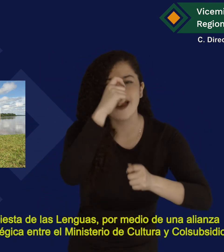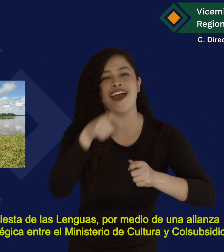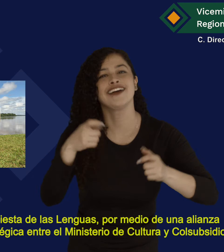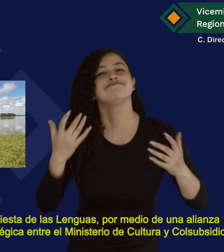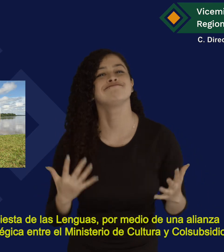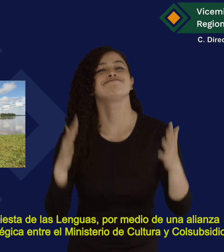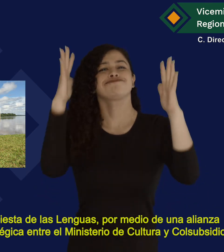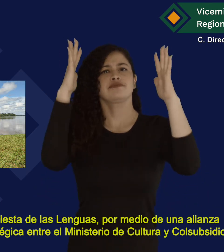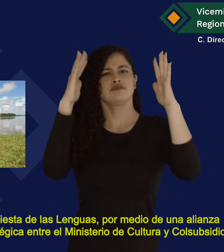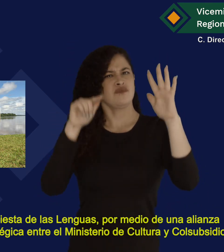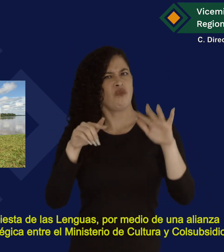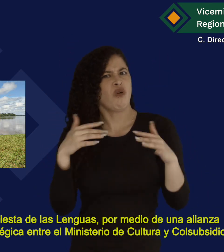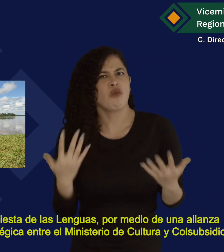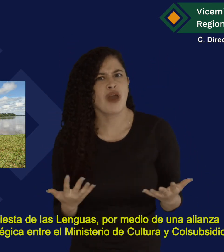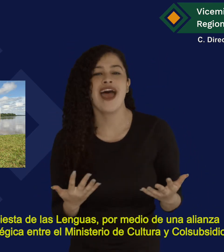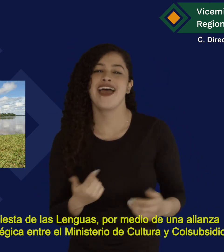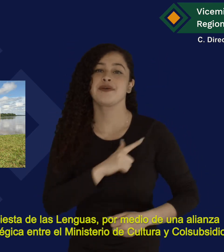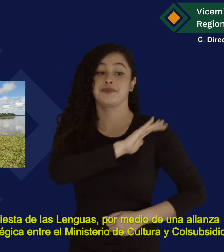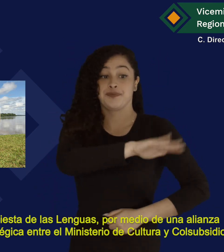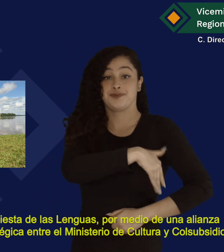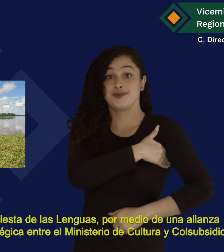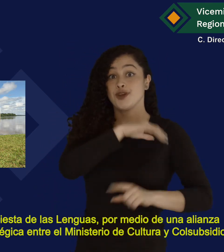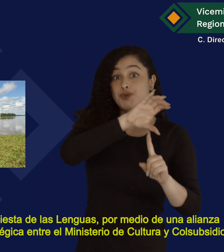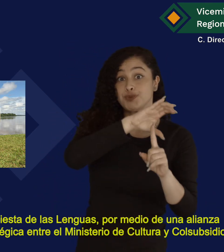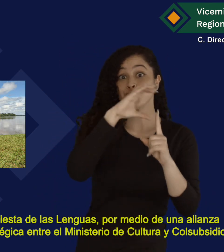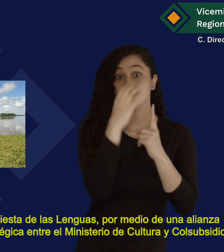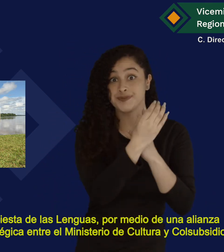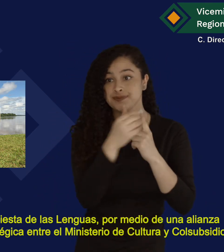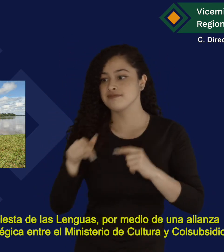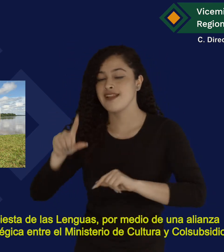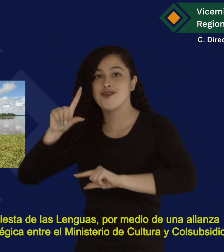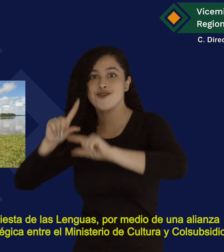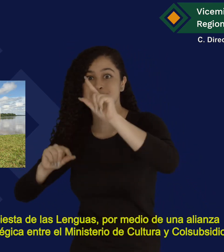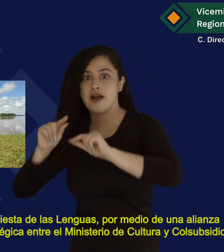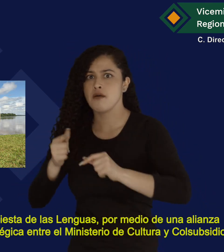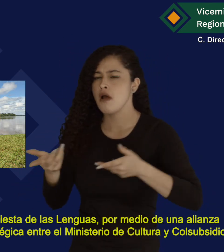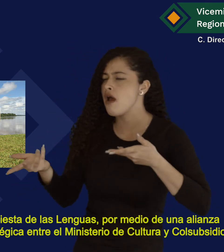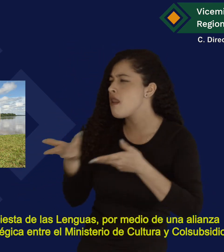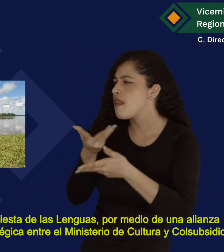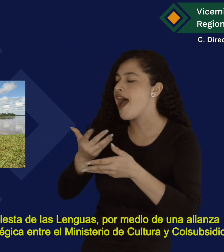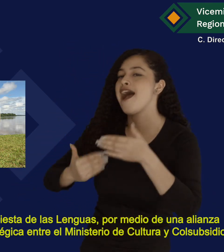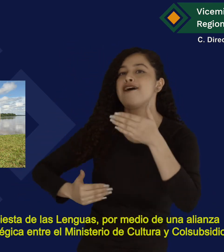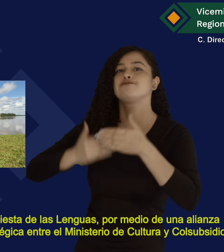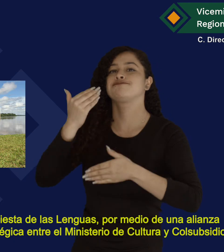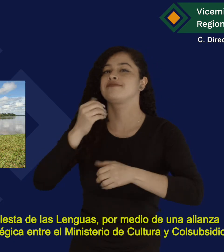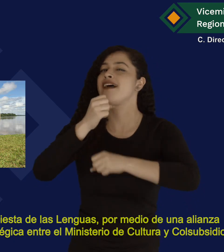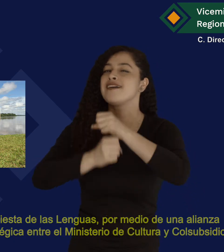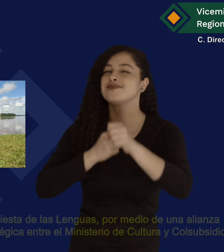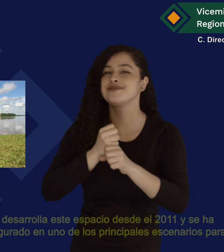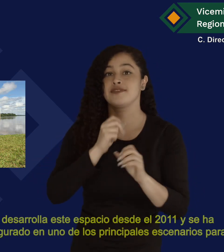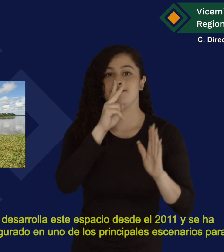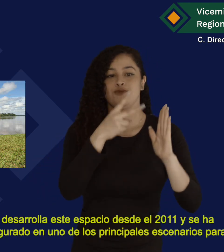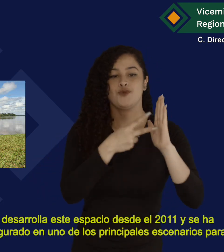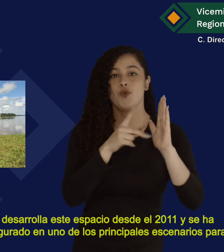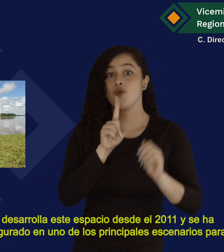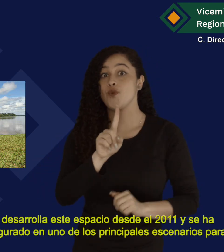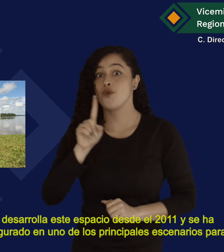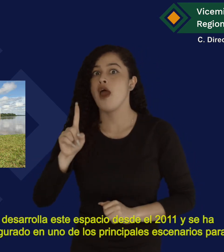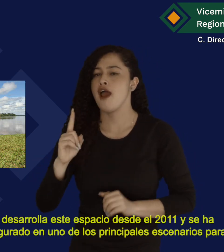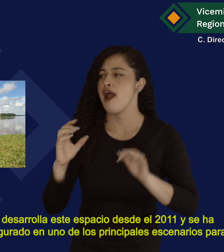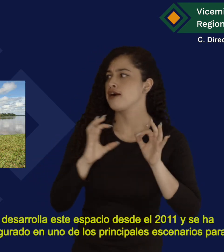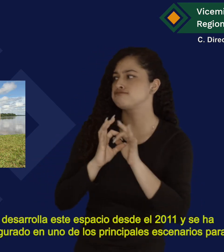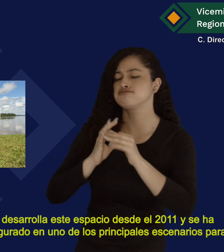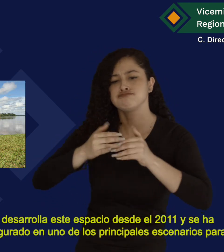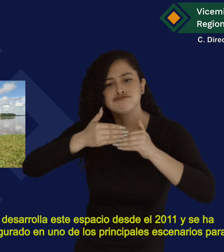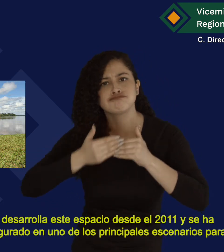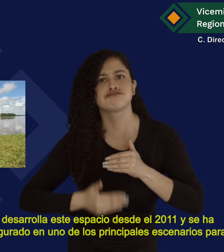Por medio de una alianza estratégica entre el Ministerio de Cultura y ColSubsidio Se desarrolla este